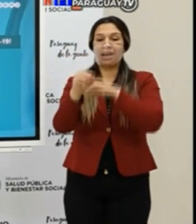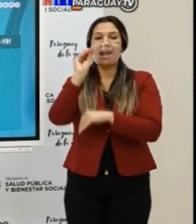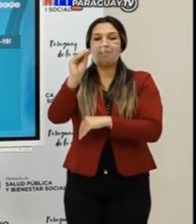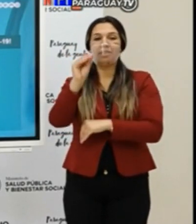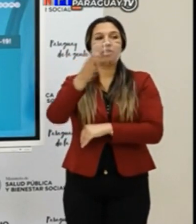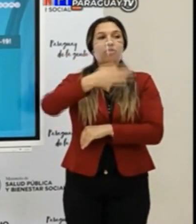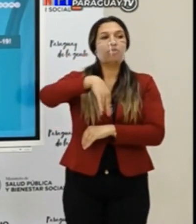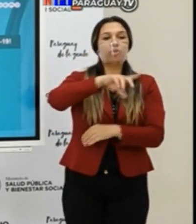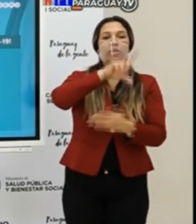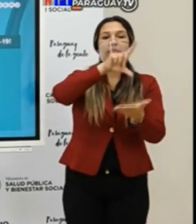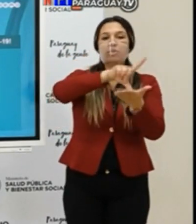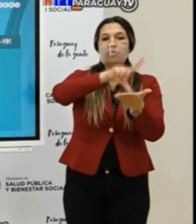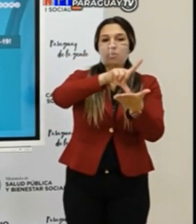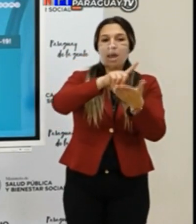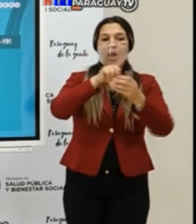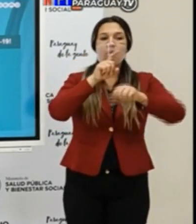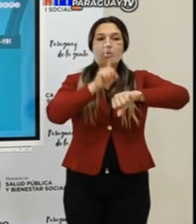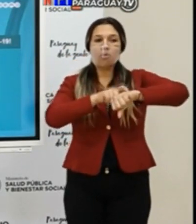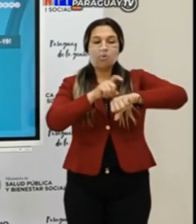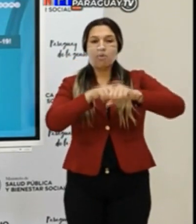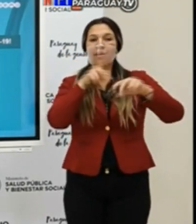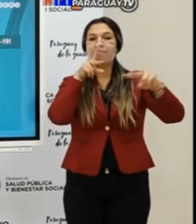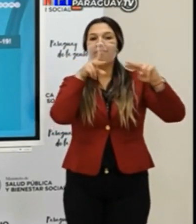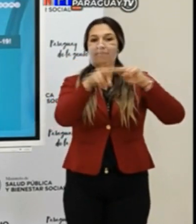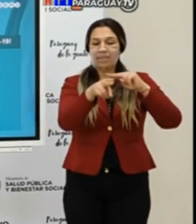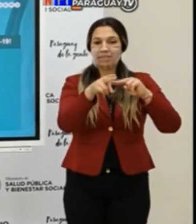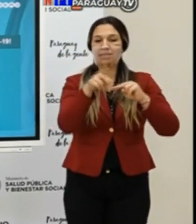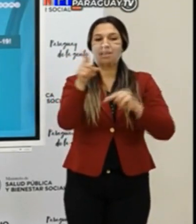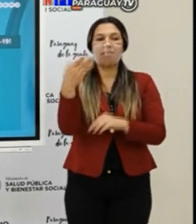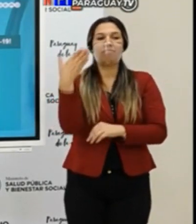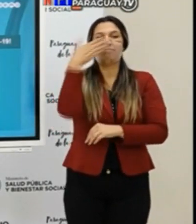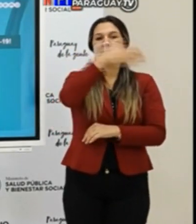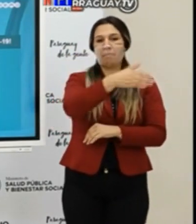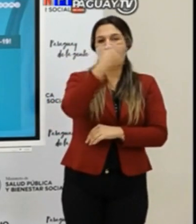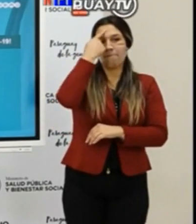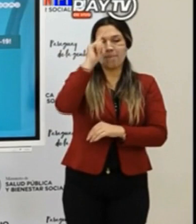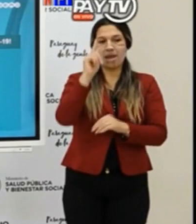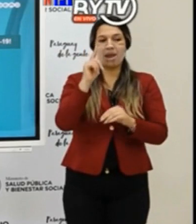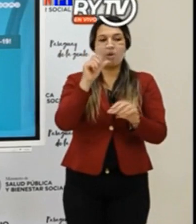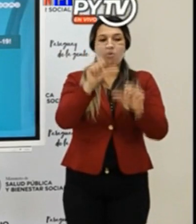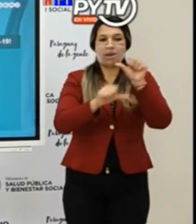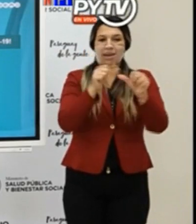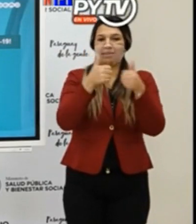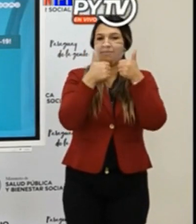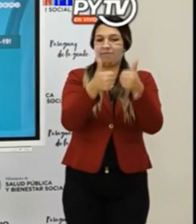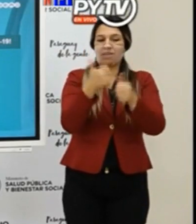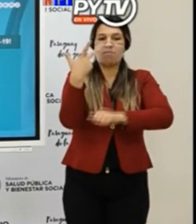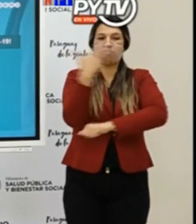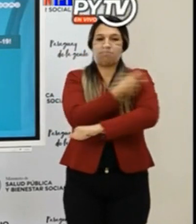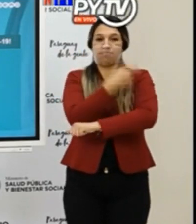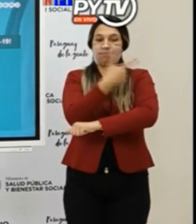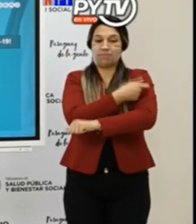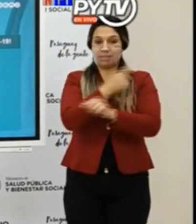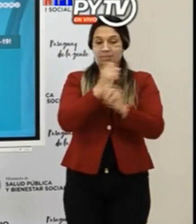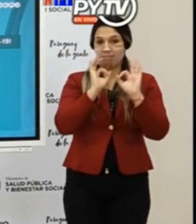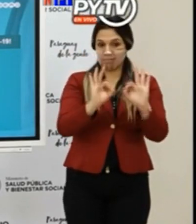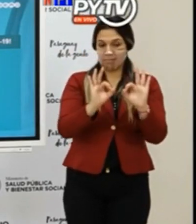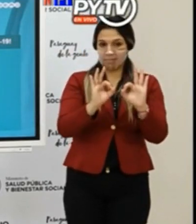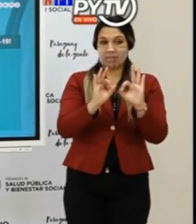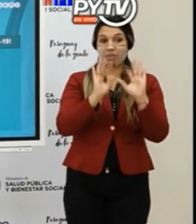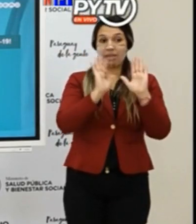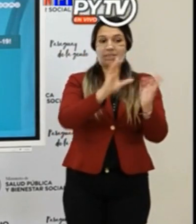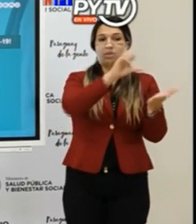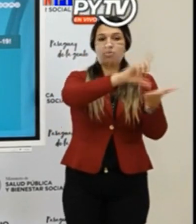de manera ordenada a los establecimientos de salud, a los vacunatorios habilitados. entonces